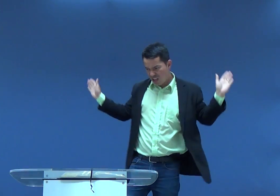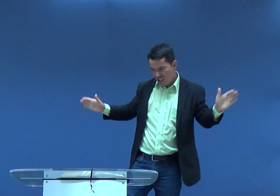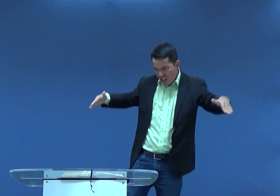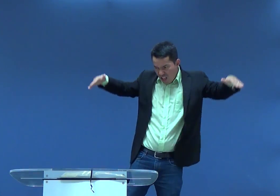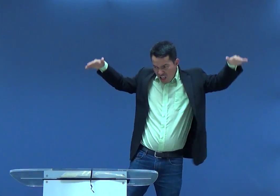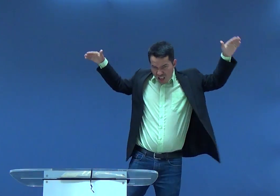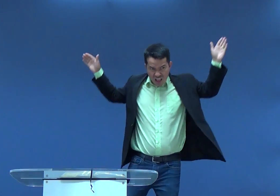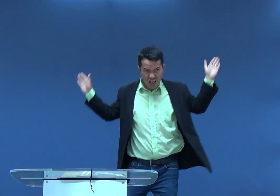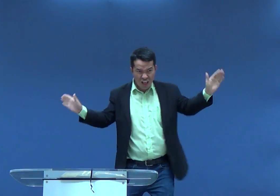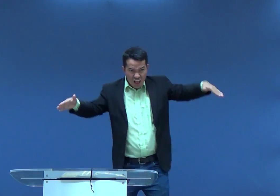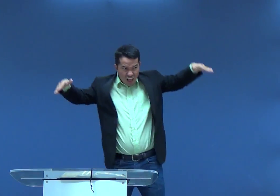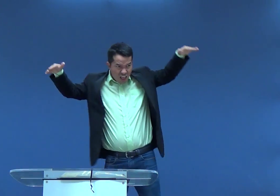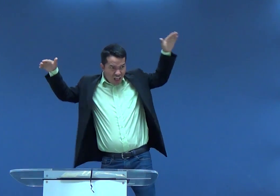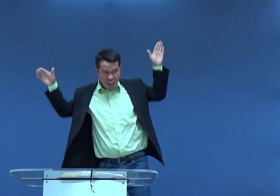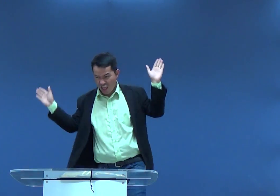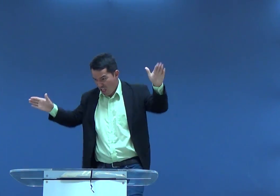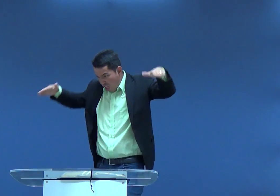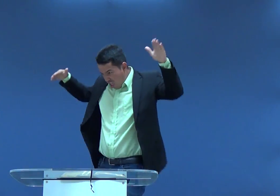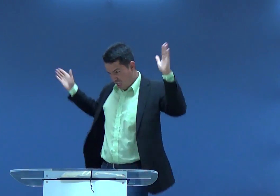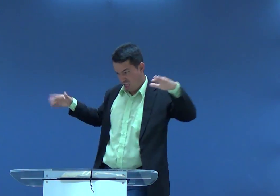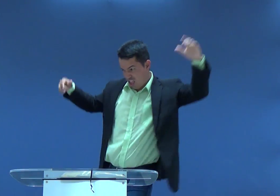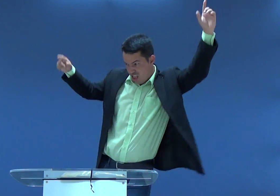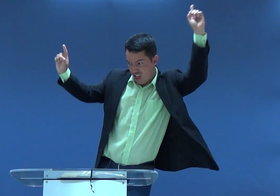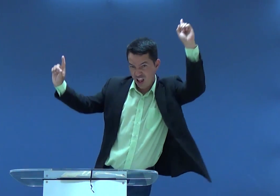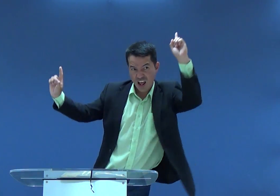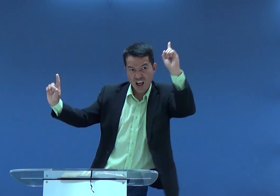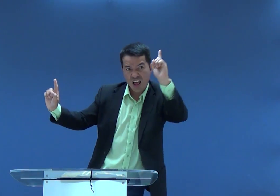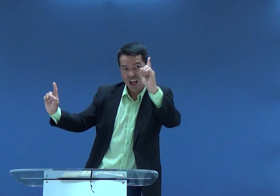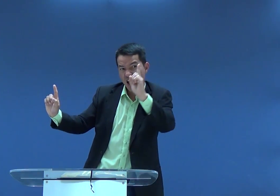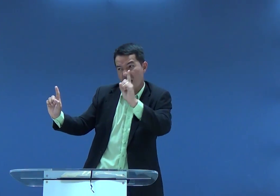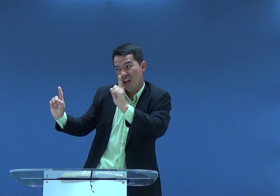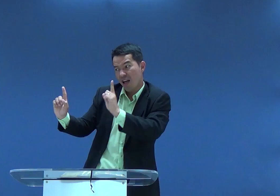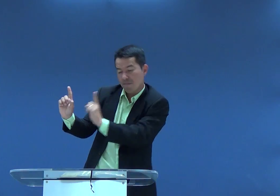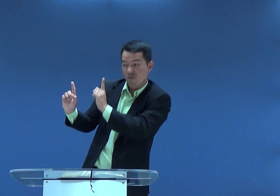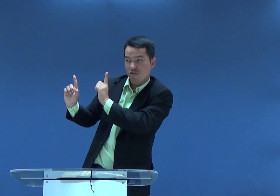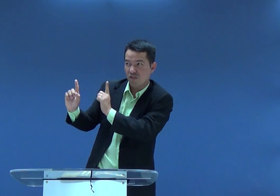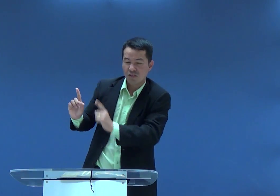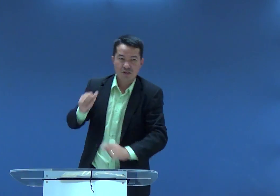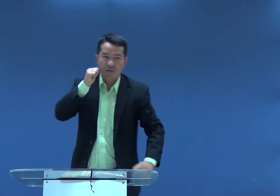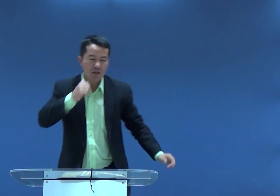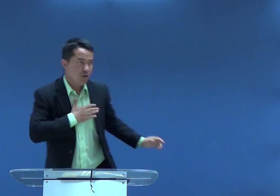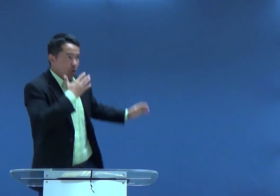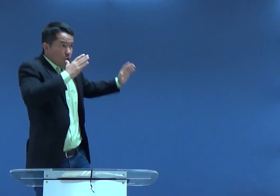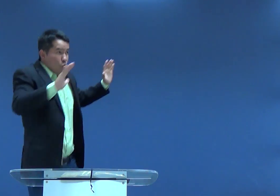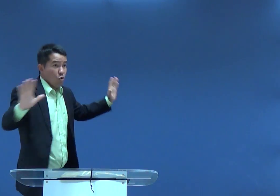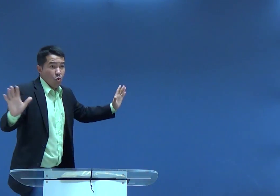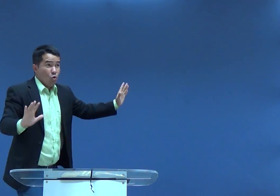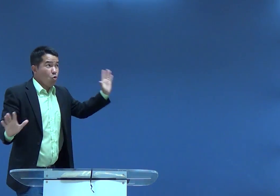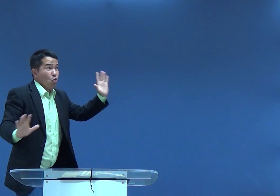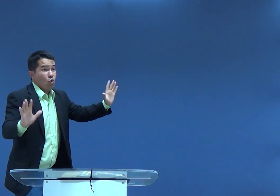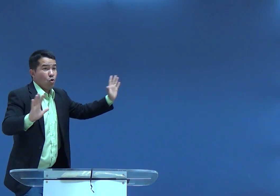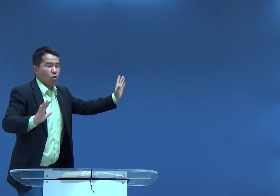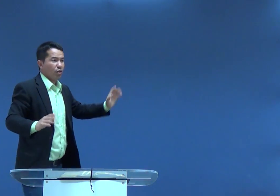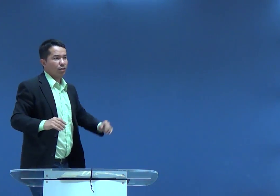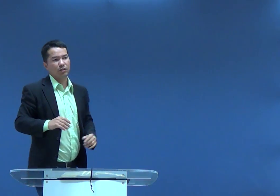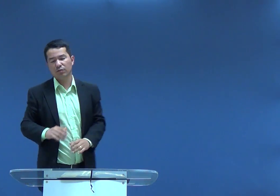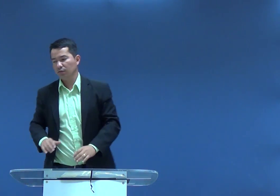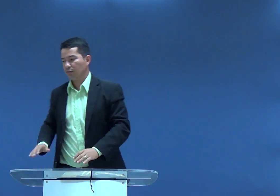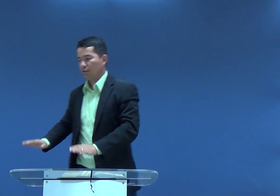Deus, né? Persificado na pessoa de um anjo, se aproximou da sua esposa. Aí a esposa levou um susto, não sabia o que estava